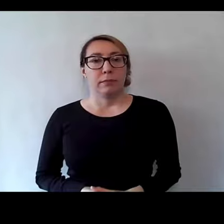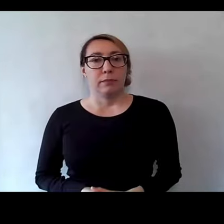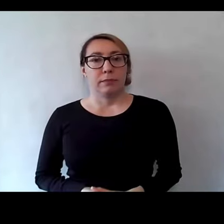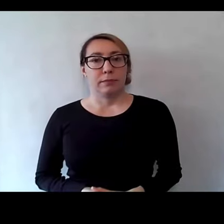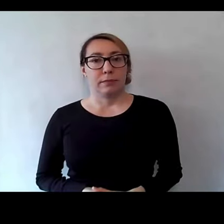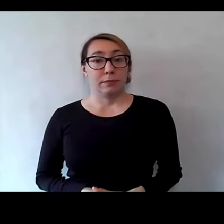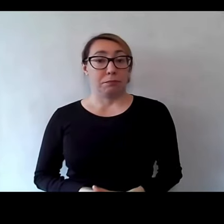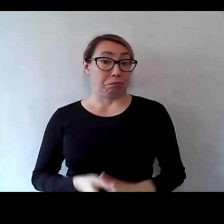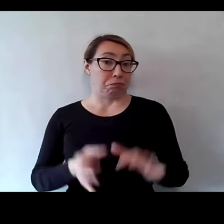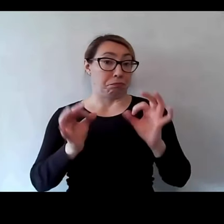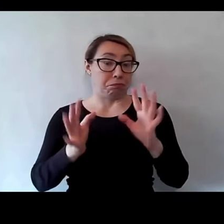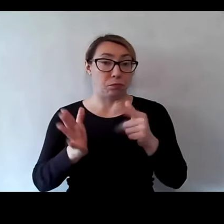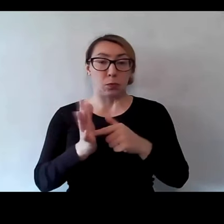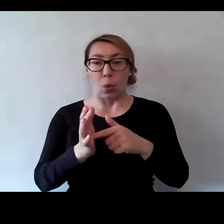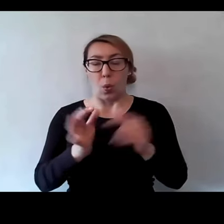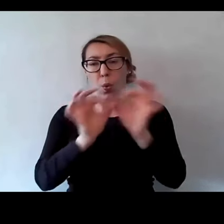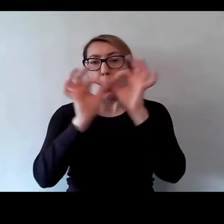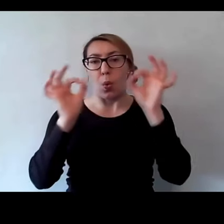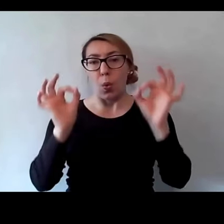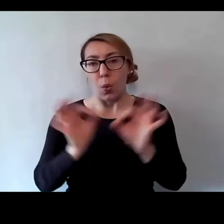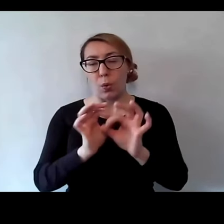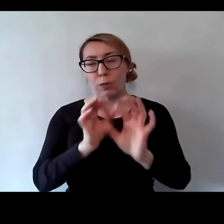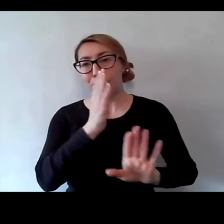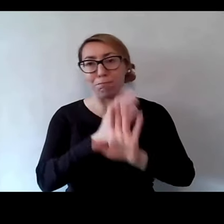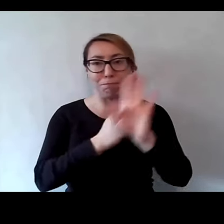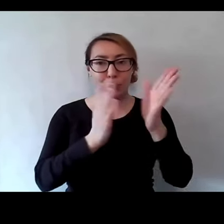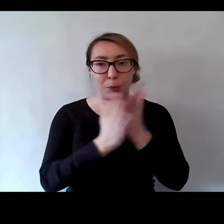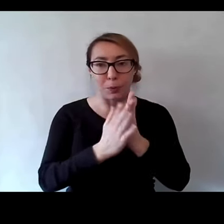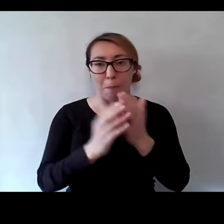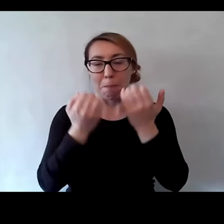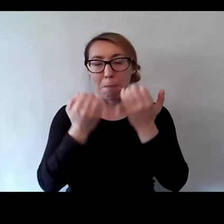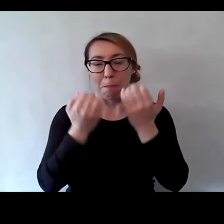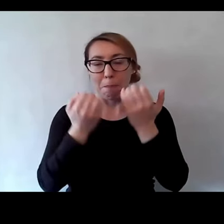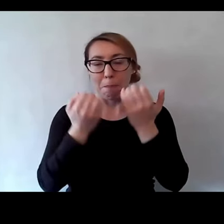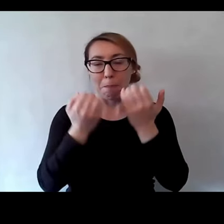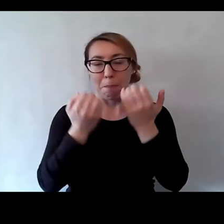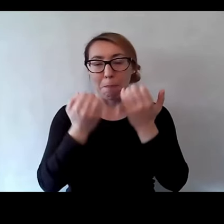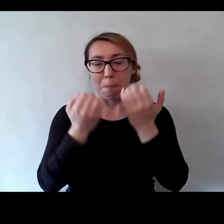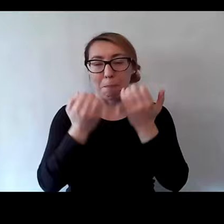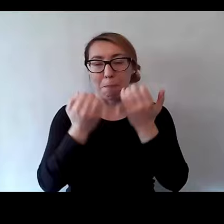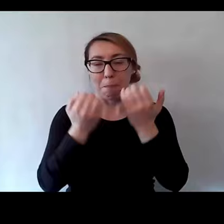To jakby tak tytułem przedstawienia. Bardzo nam jest miło, że spotykamy się.